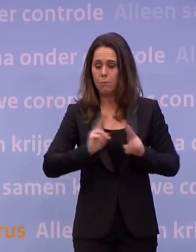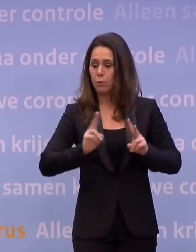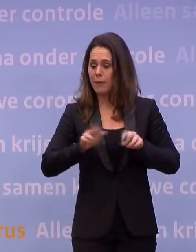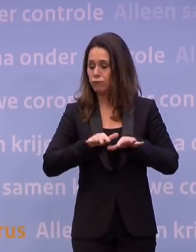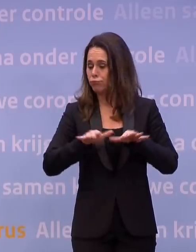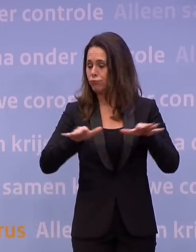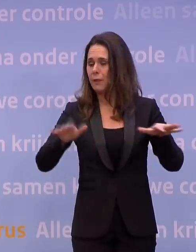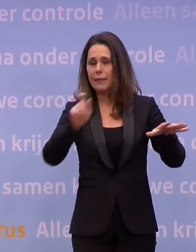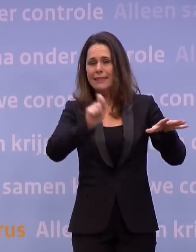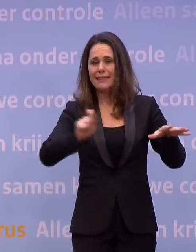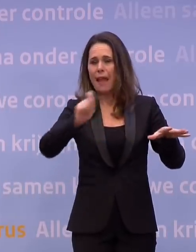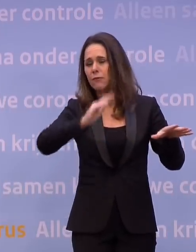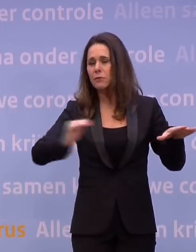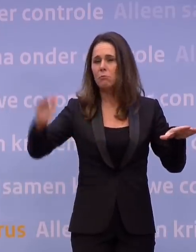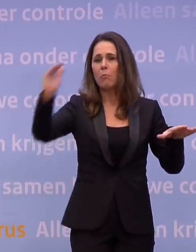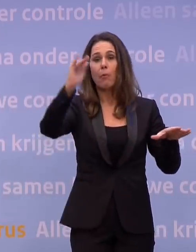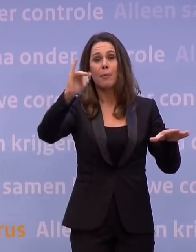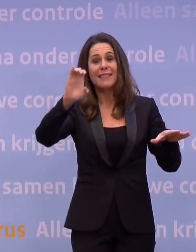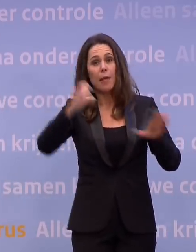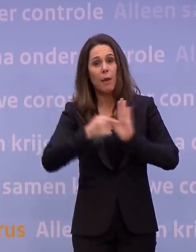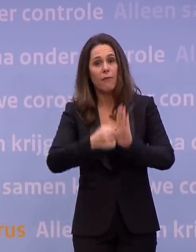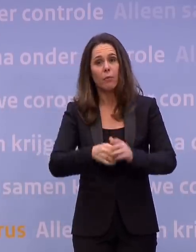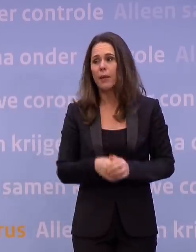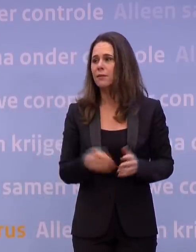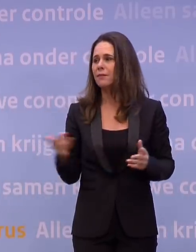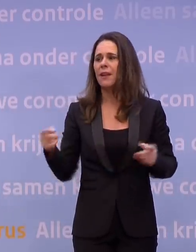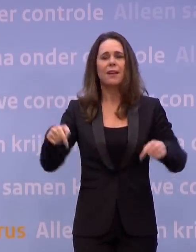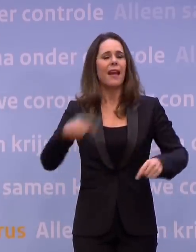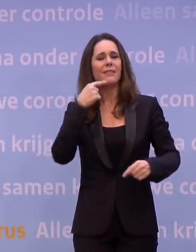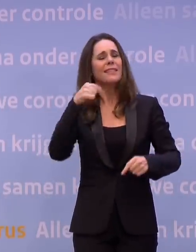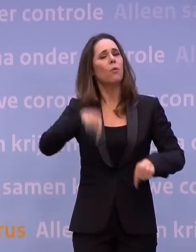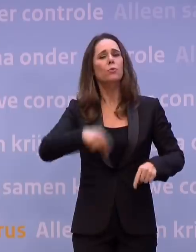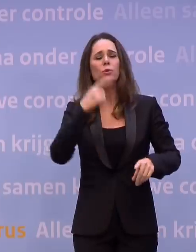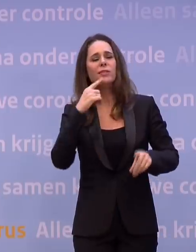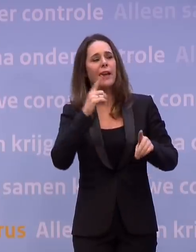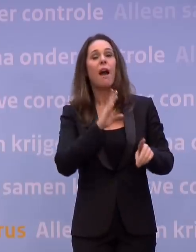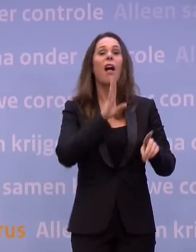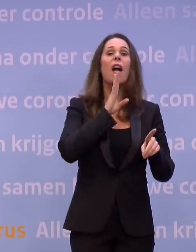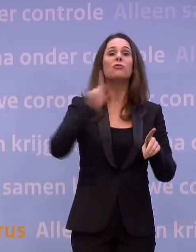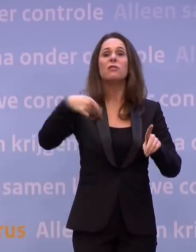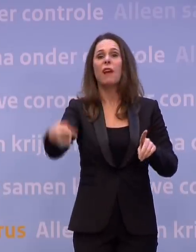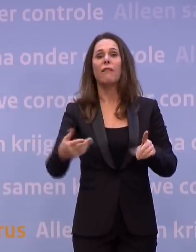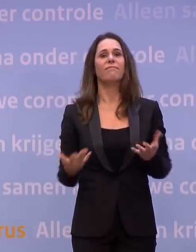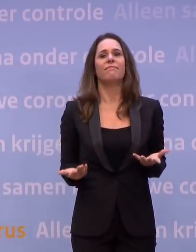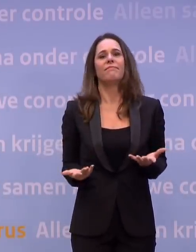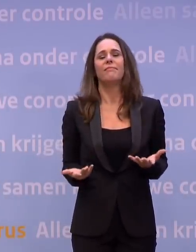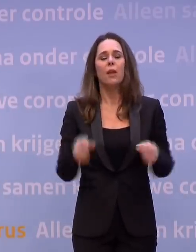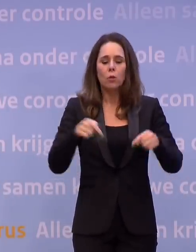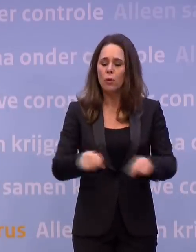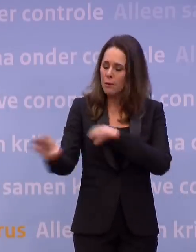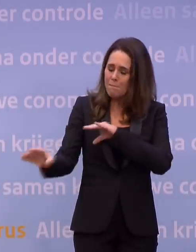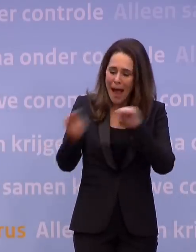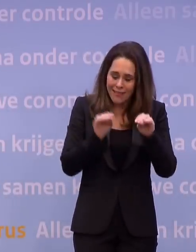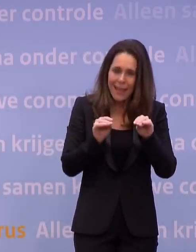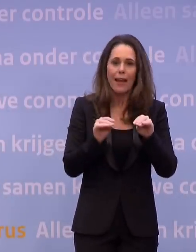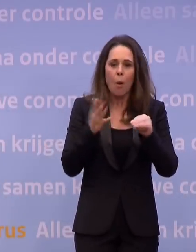hoge cijfers op de IC's bijvoorbeeld. Het heeft geen zin in die alsdans nu te gaan redeneren, omdat we juist alle maatregelen nemen om ze te